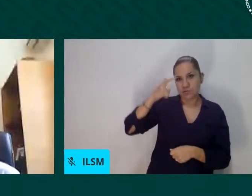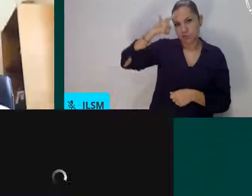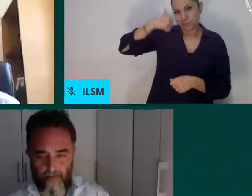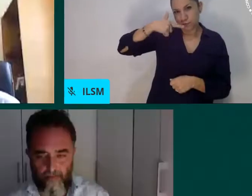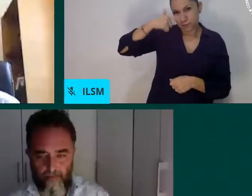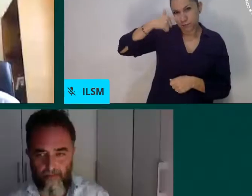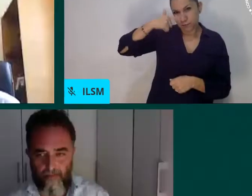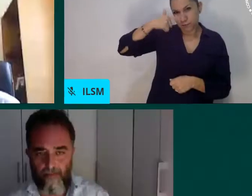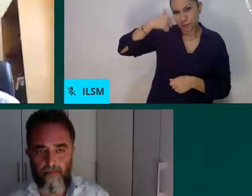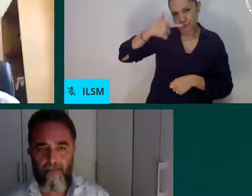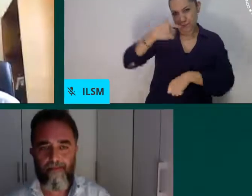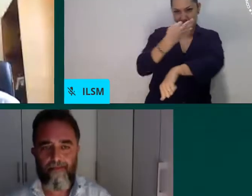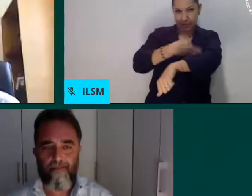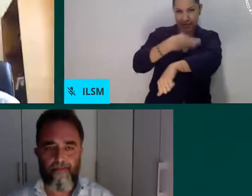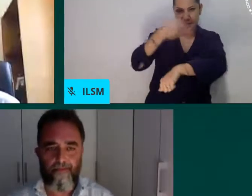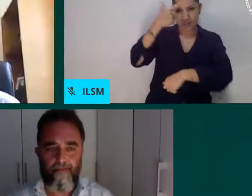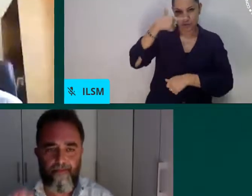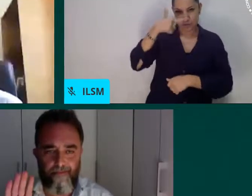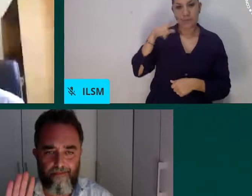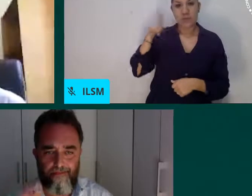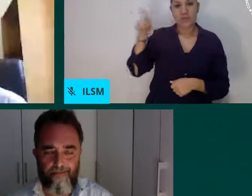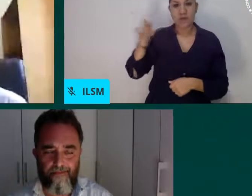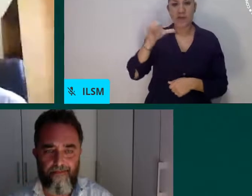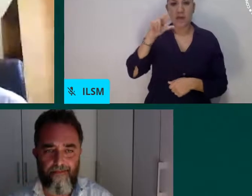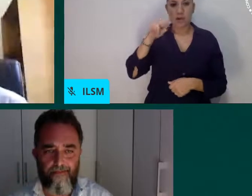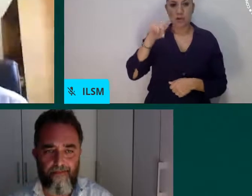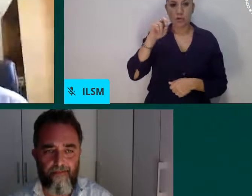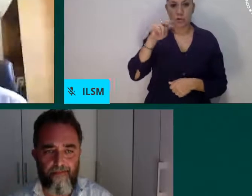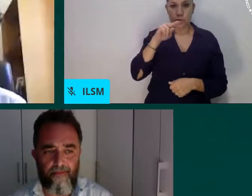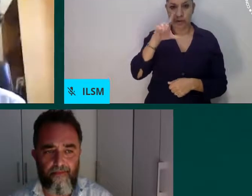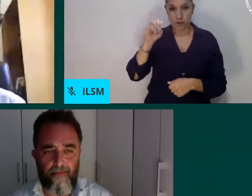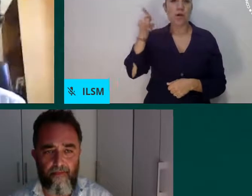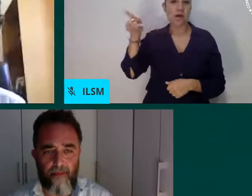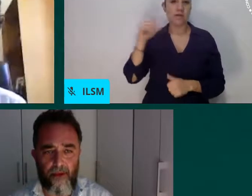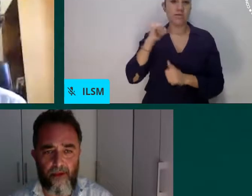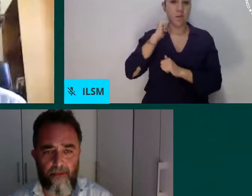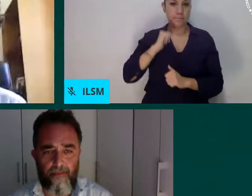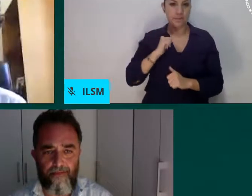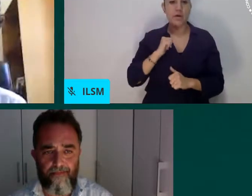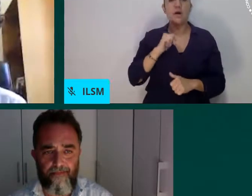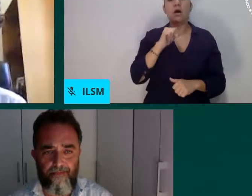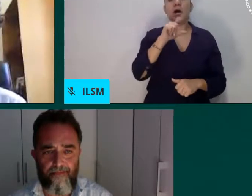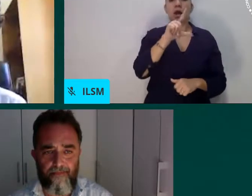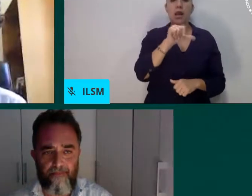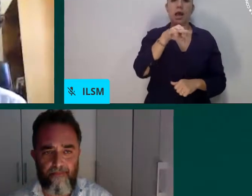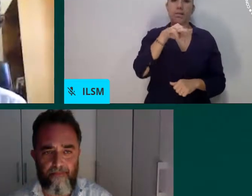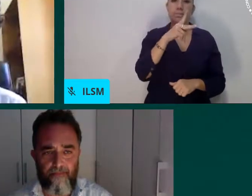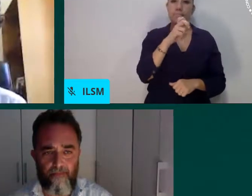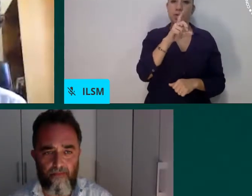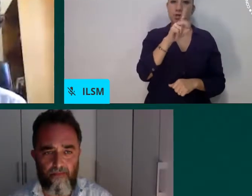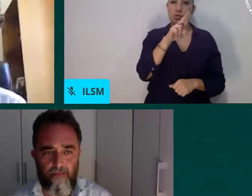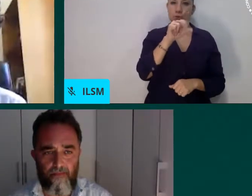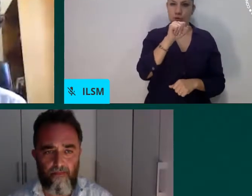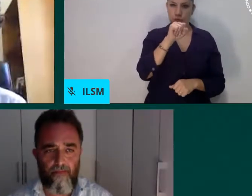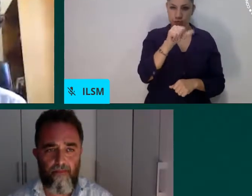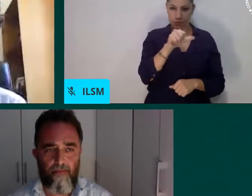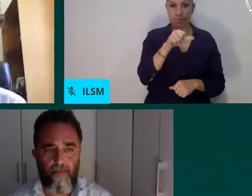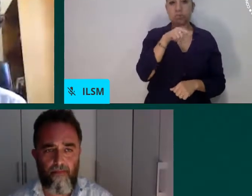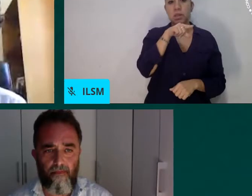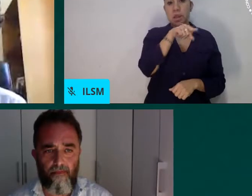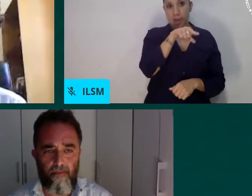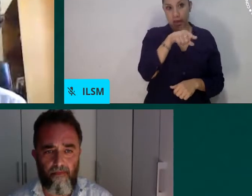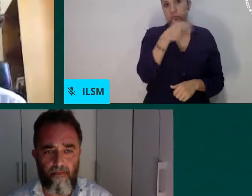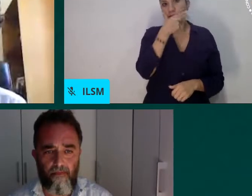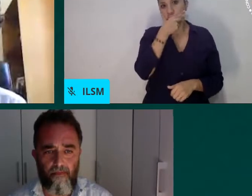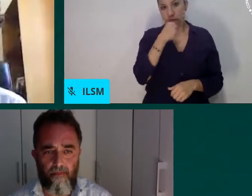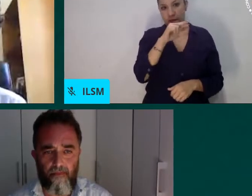Lampedusa, Salvatore Martelo. Antonello es periodista de la Universidad de Palermo y desde 2018